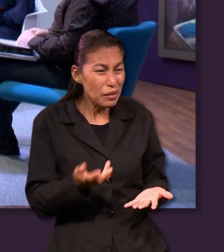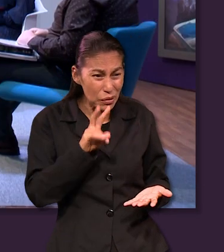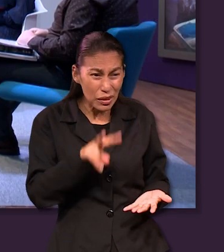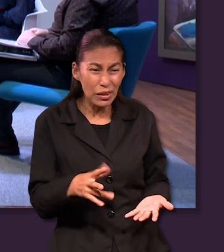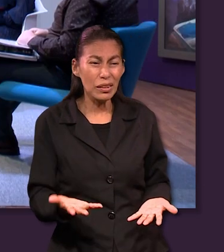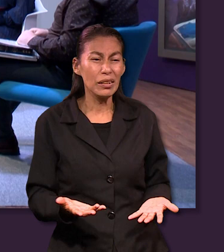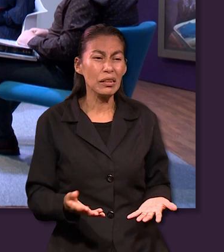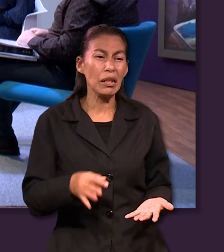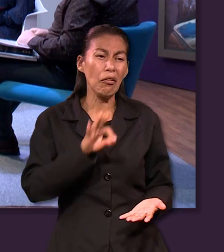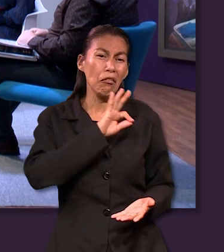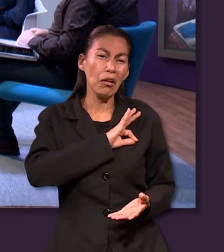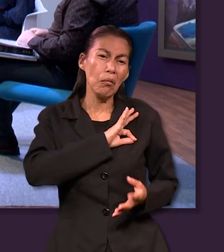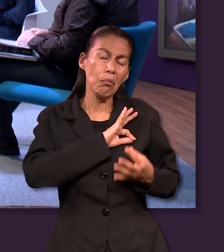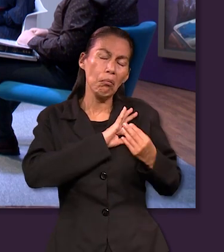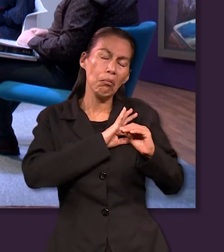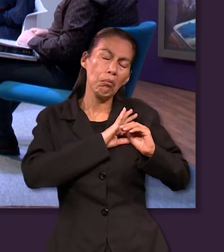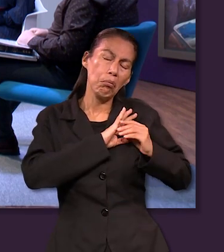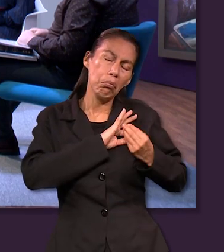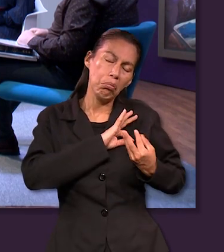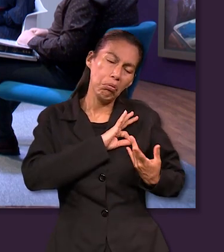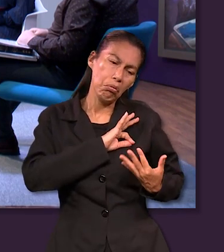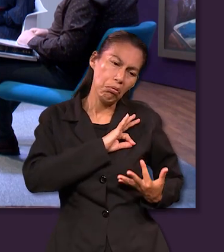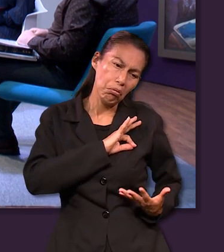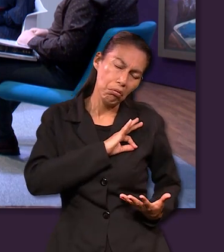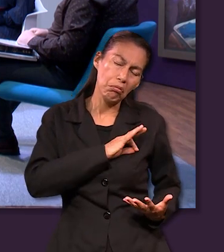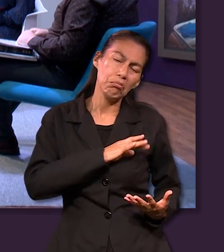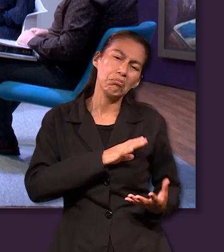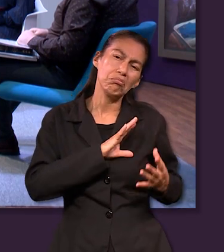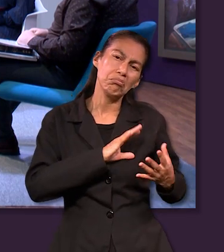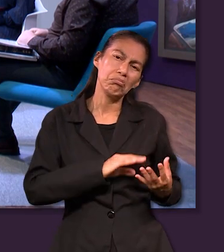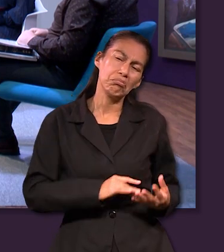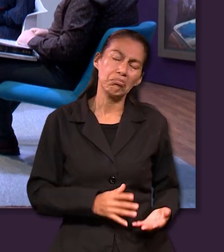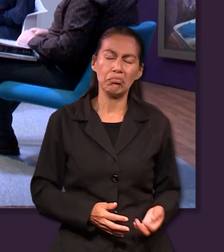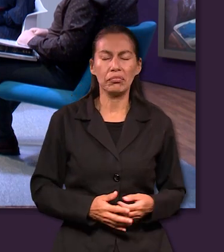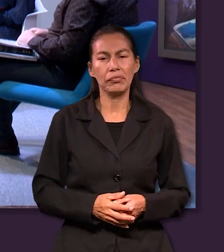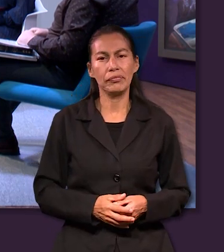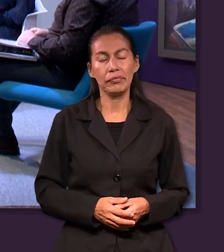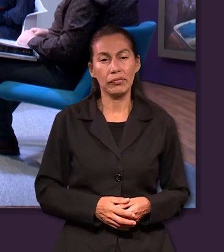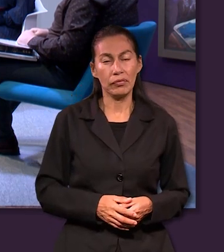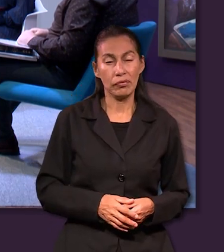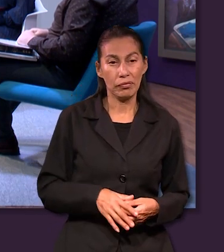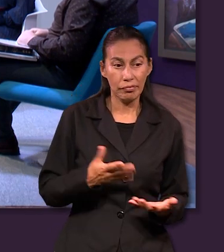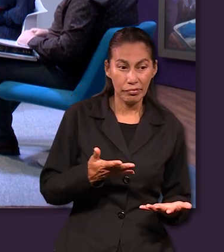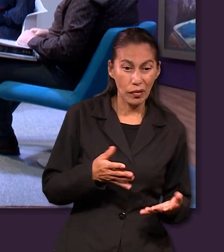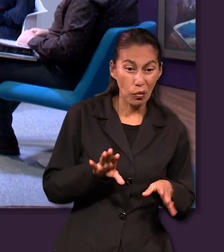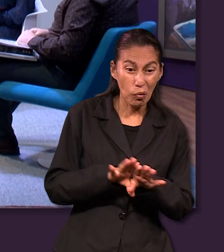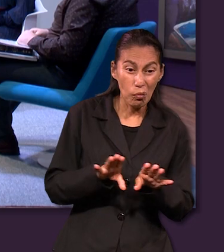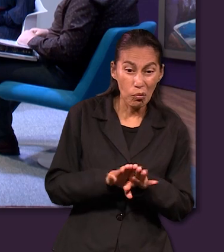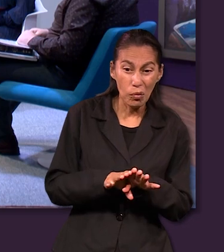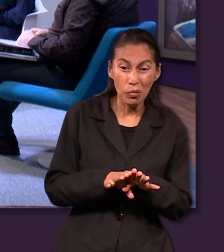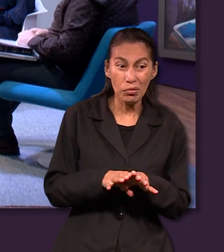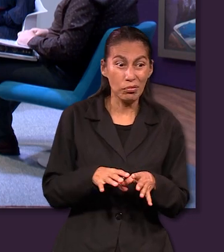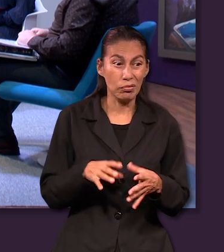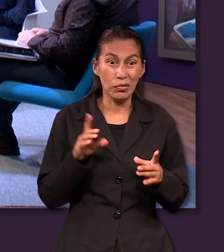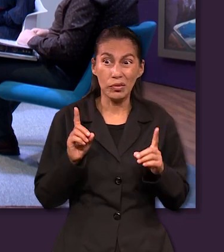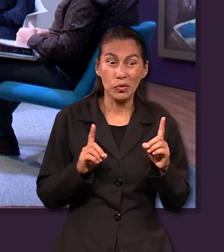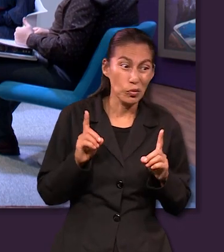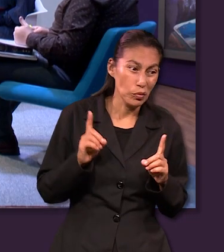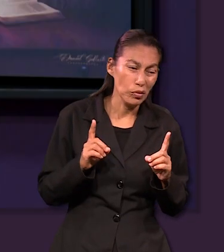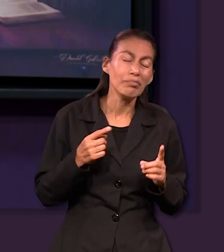nosotros? Creo que ahí la fe se derrumbaría, porque ver al enemigo atrás, ver que no puedes hacer nada,